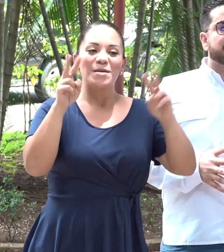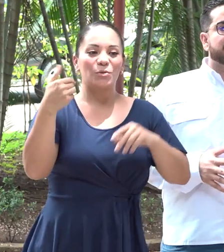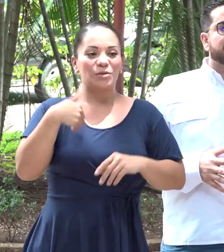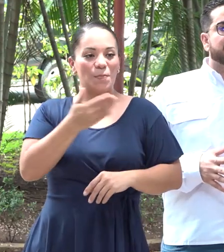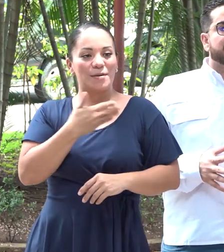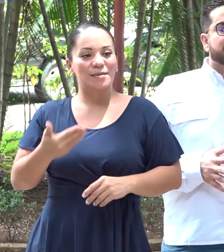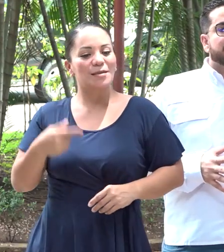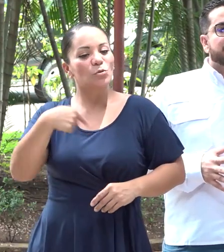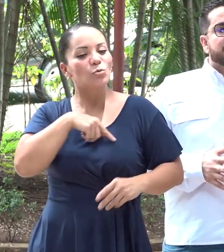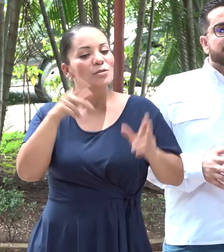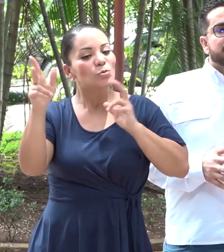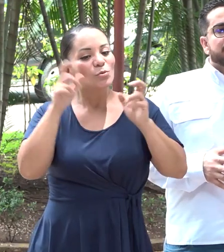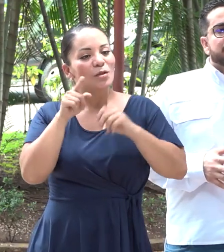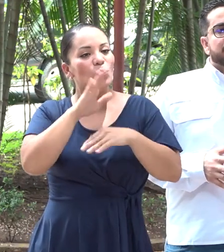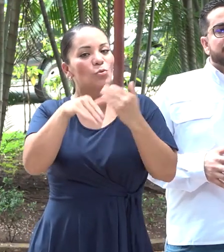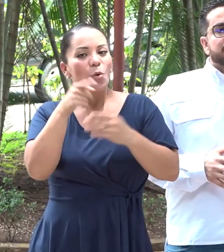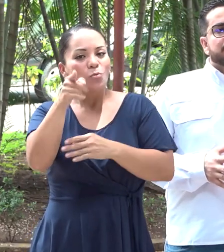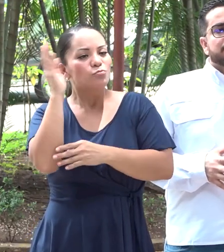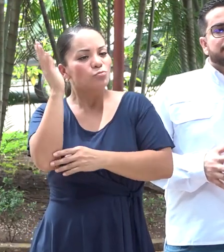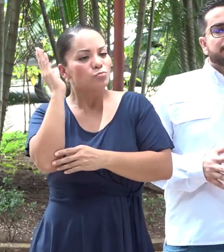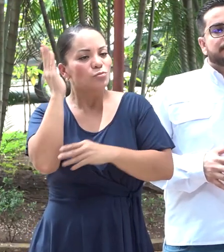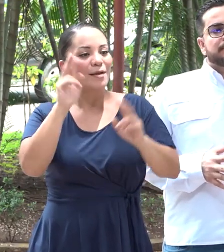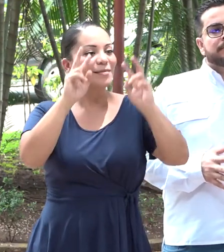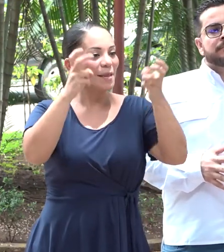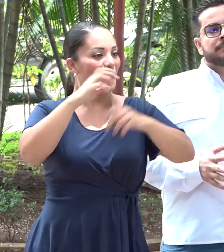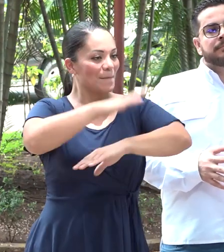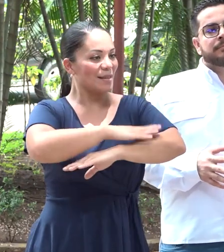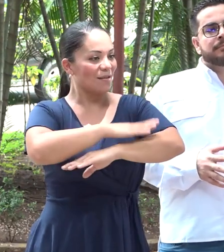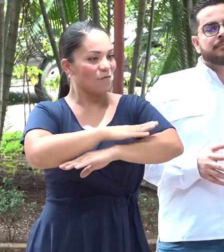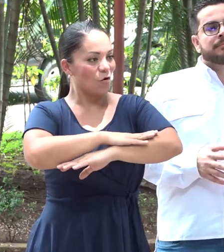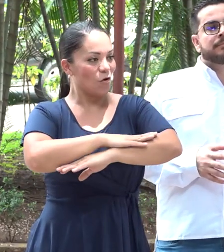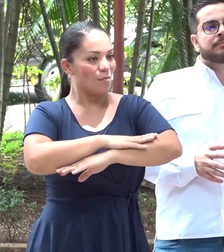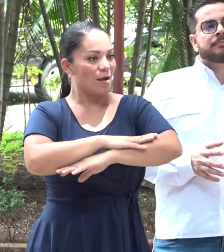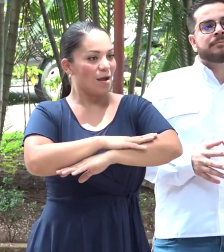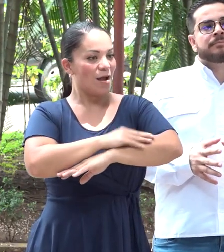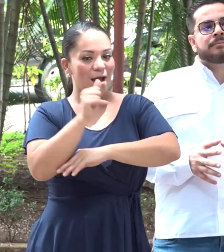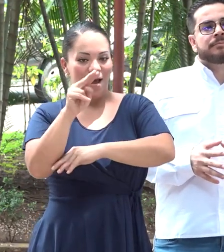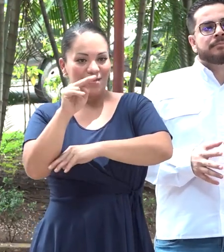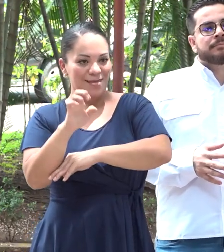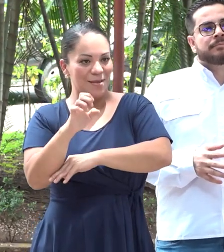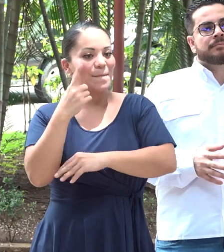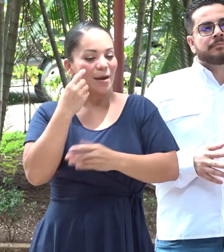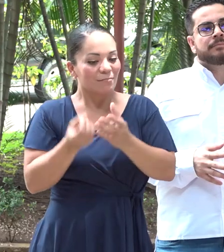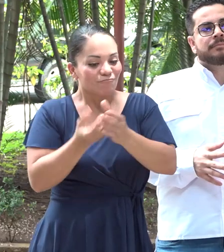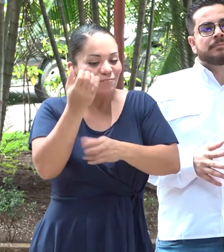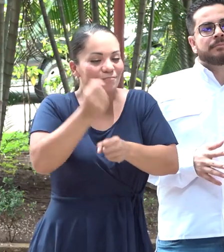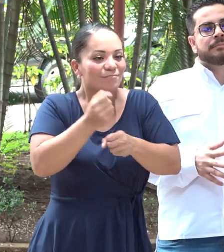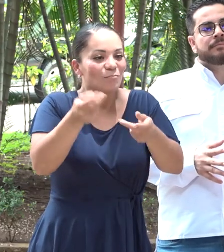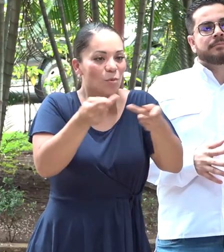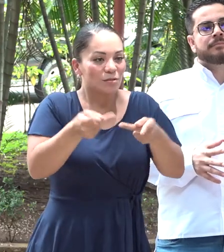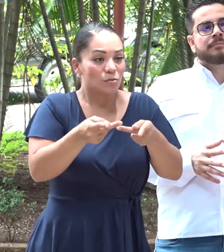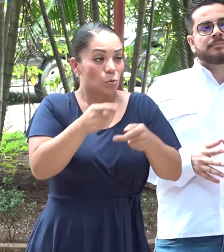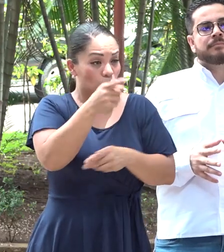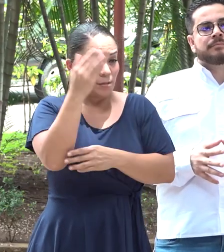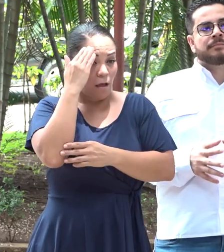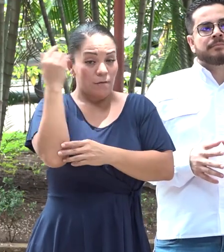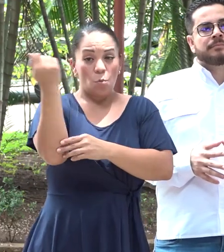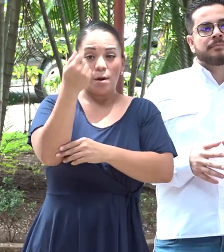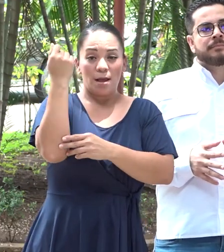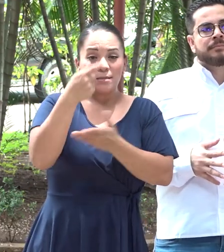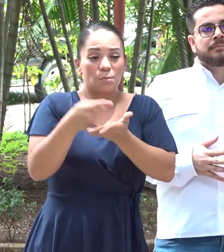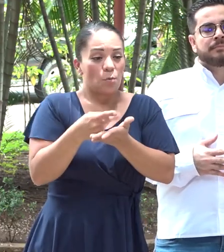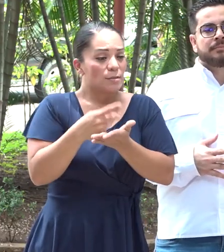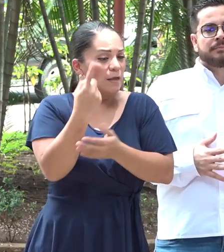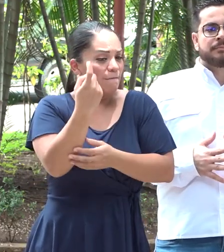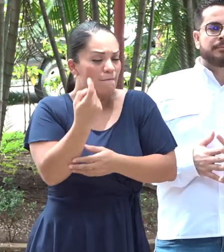Estábamos escuchando toda la exposición que hicieron sobre esta plataforma que vendría a generar empleo a nivel nacional. Guanacaste es una de las provincias que